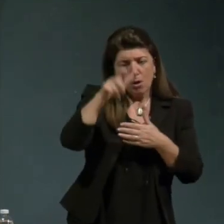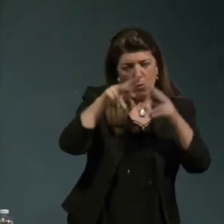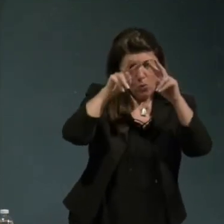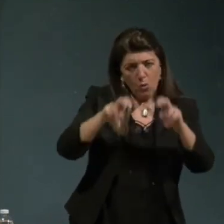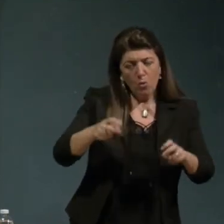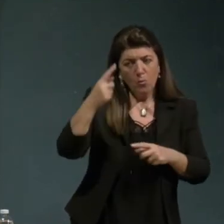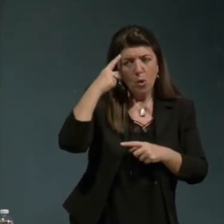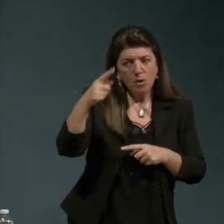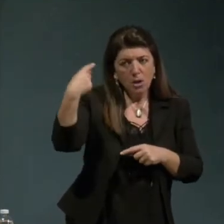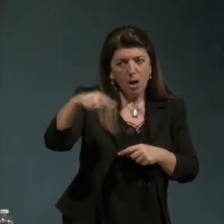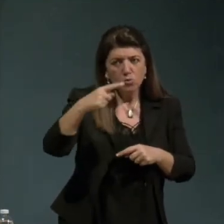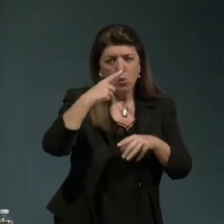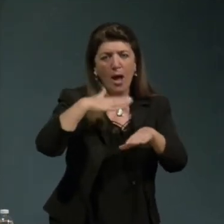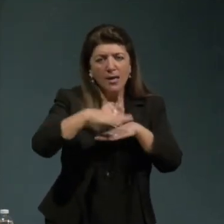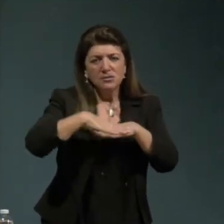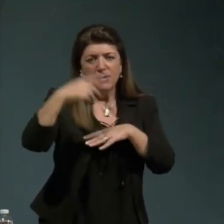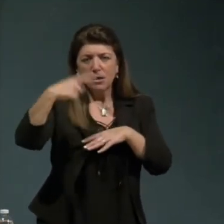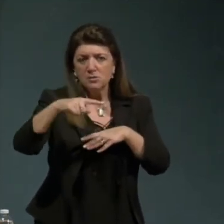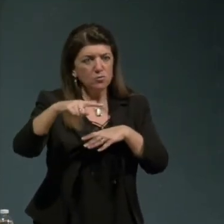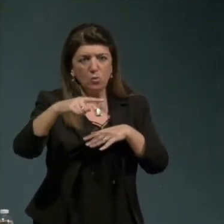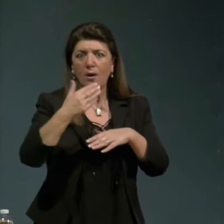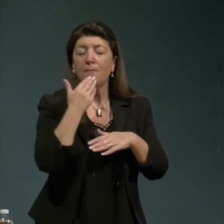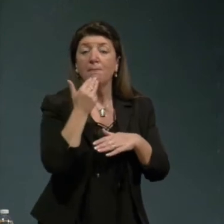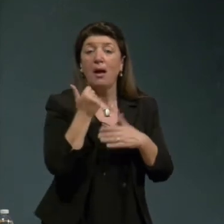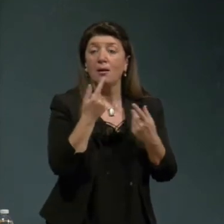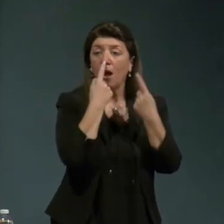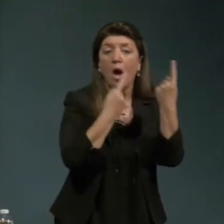condizione della condizione umana